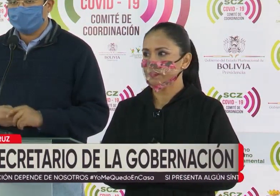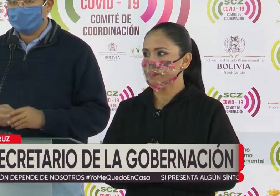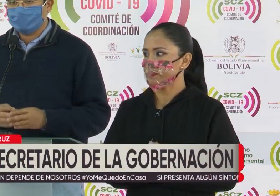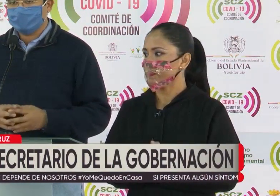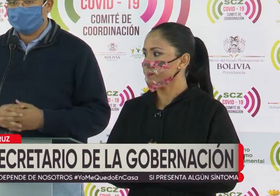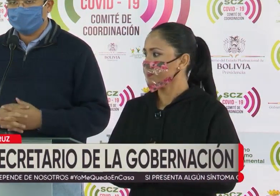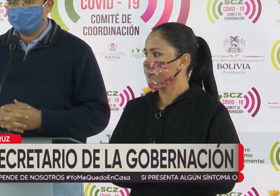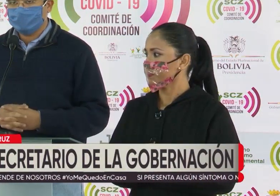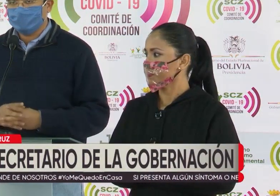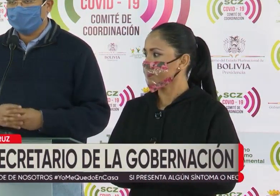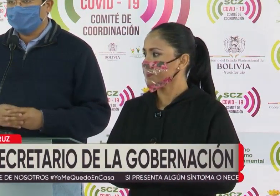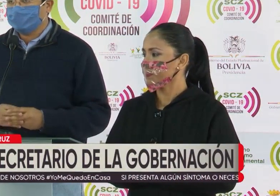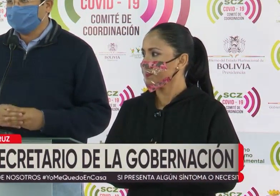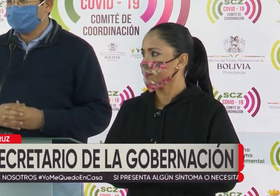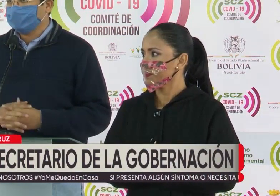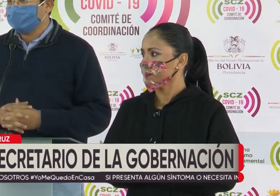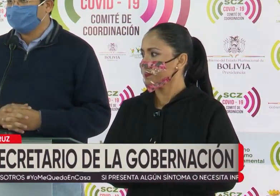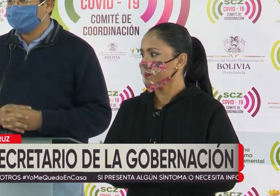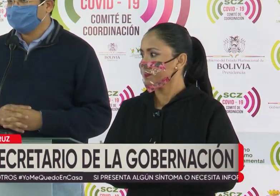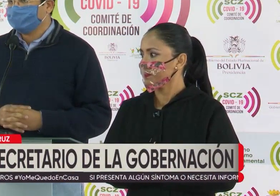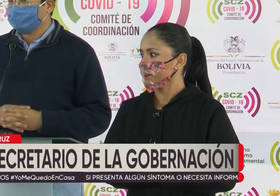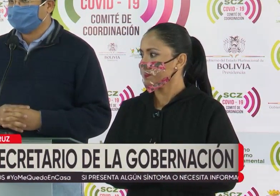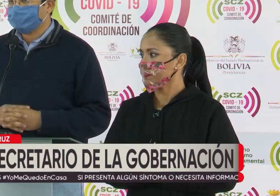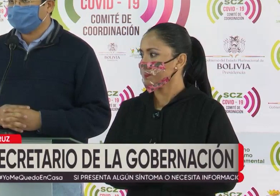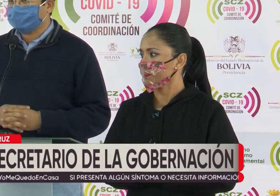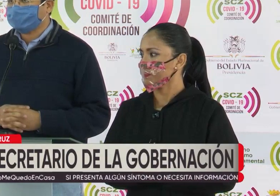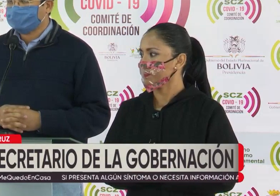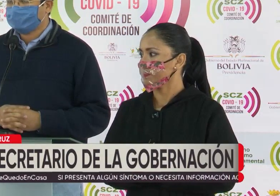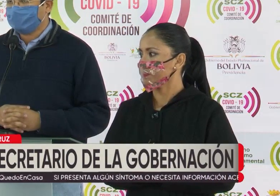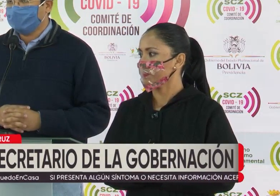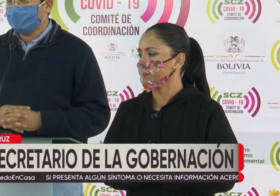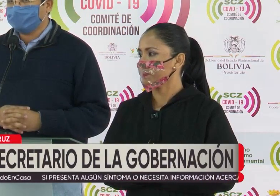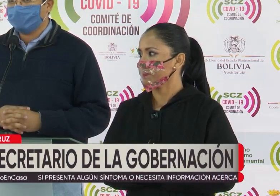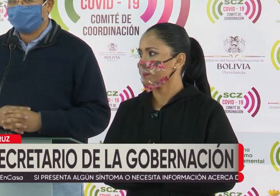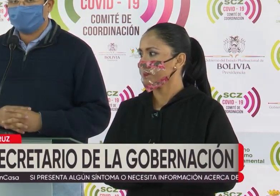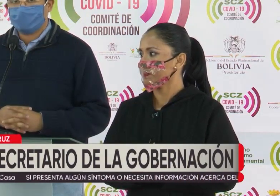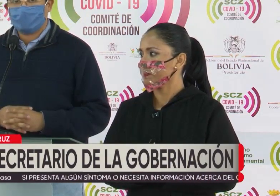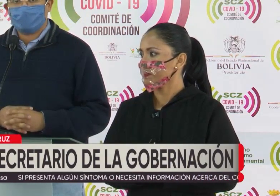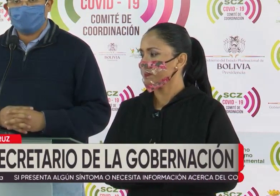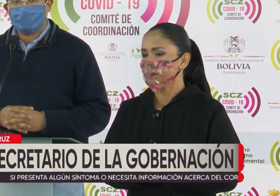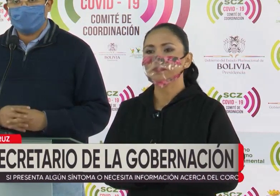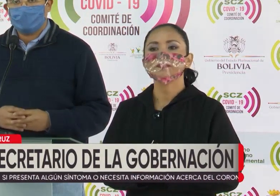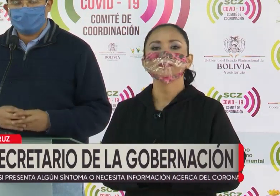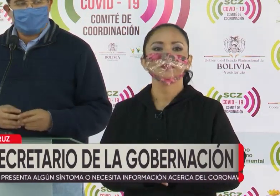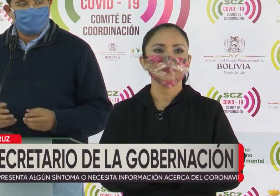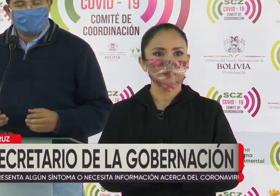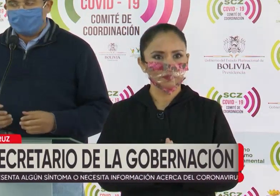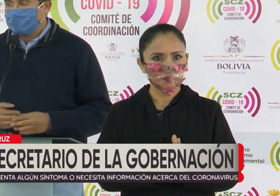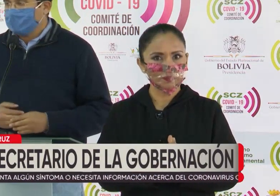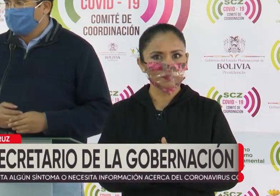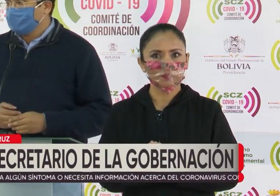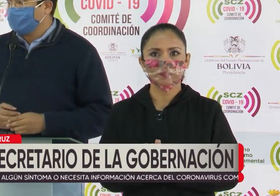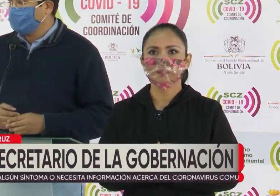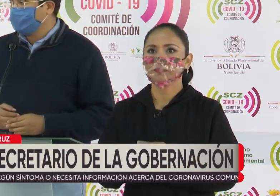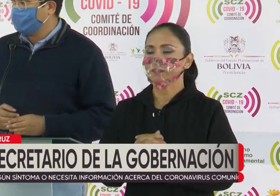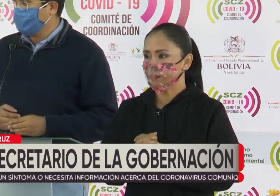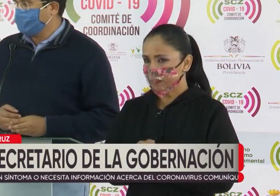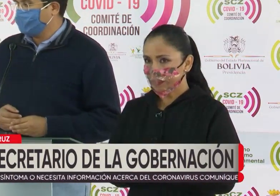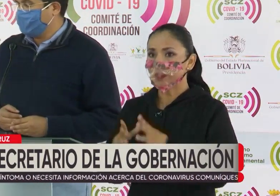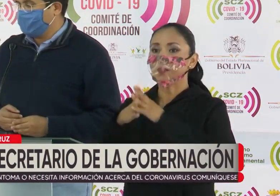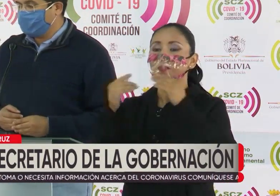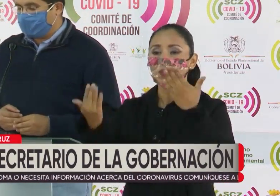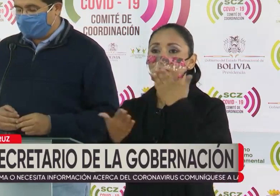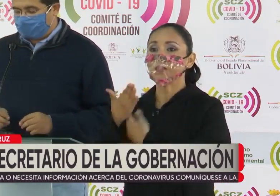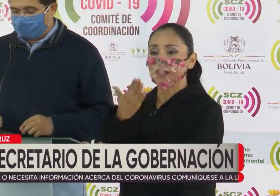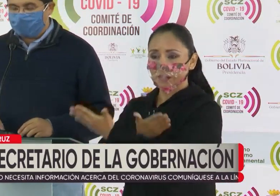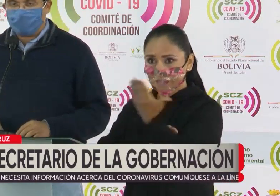quien está pidiendo agilizar la ley de restitución del 12% del IDH. Adelante secretario, por favor, estamos al vivo para un hotel. Muy